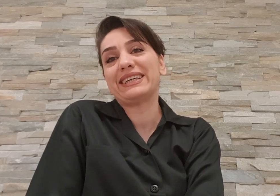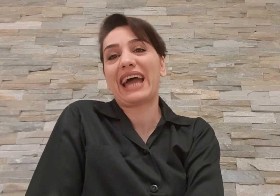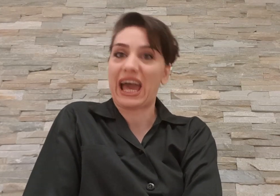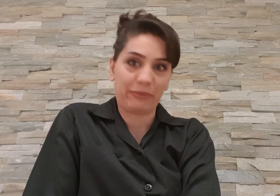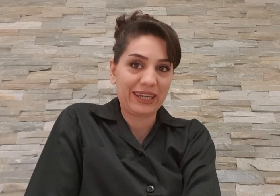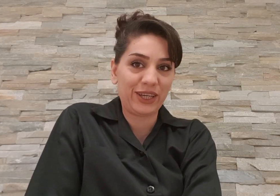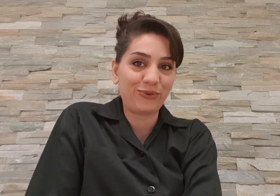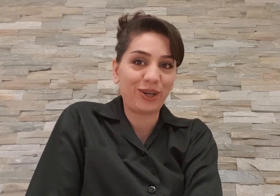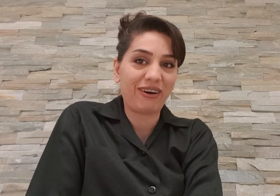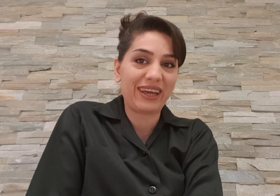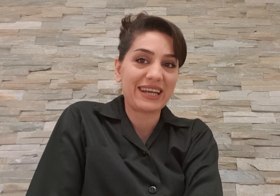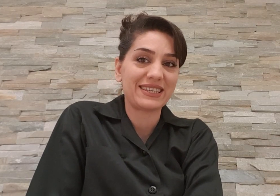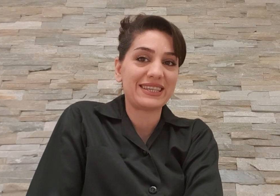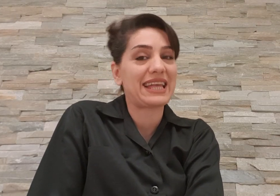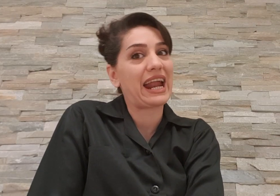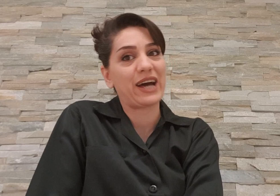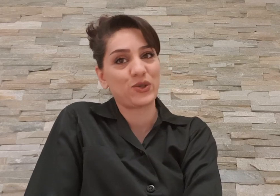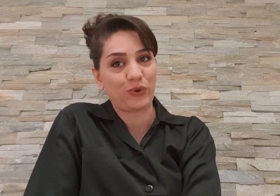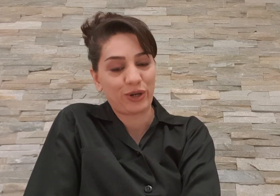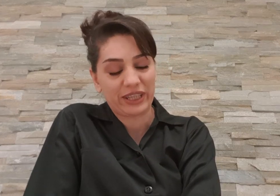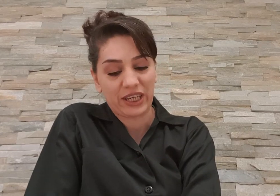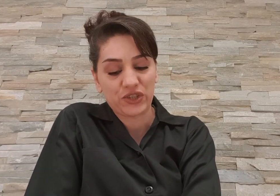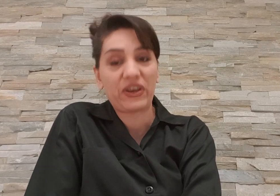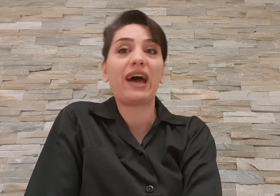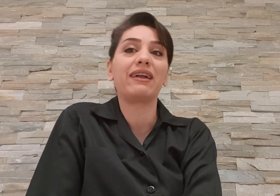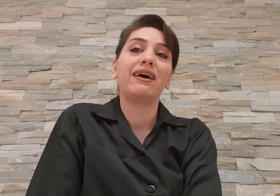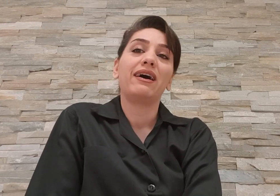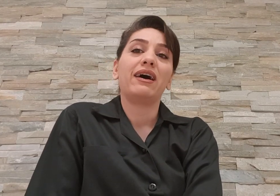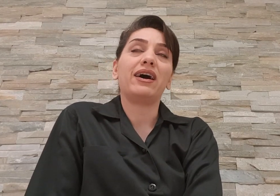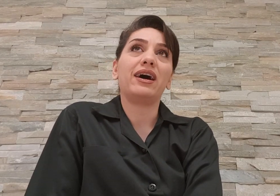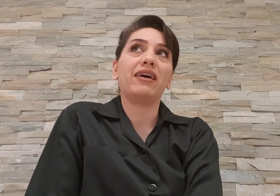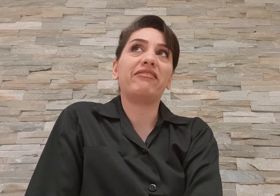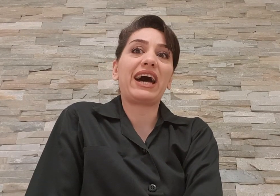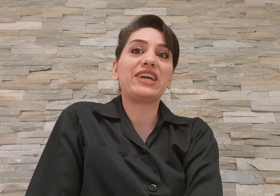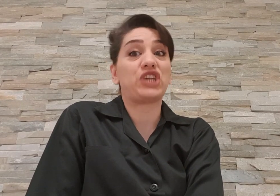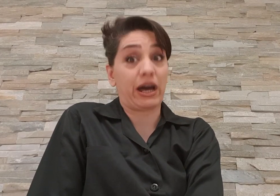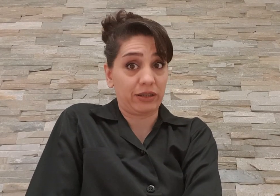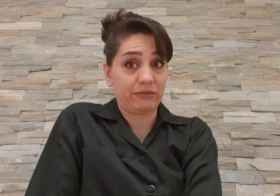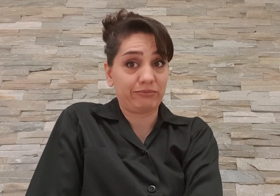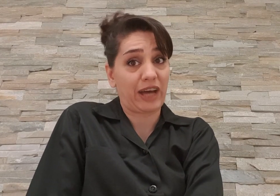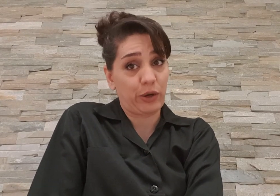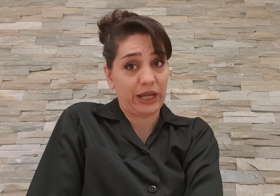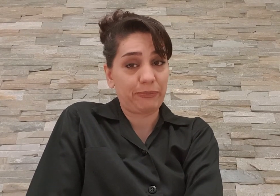همه ایرونی های عزیز در اقصانقات کشور و جهان و عالم